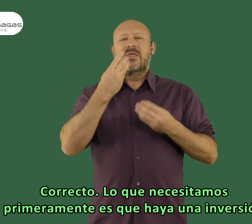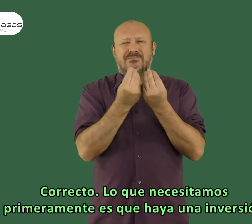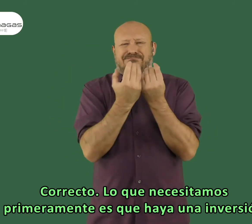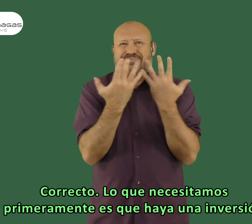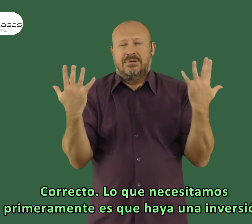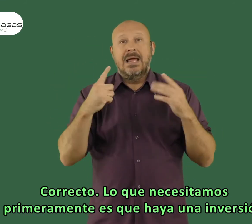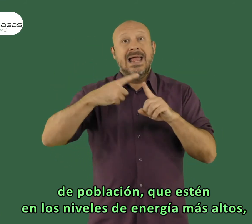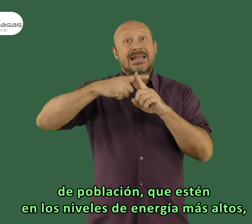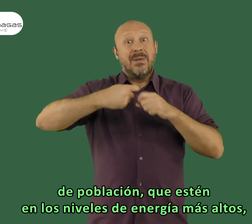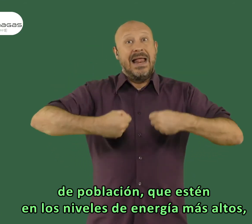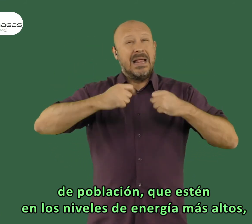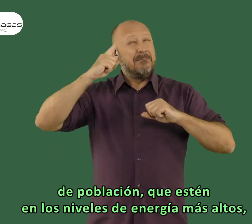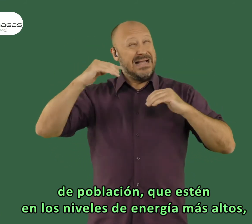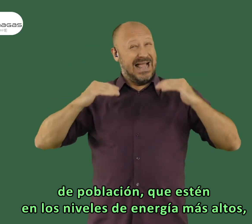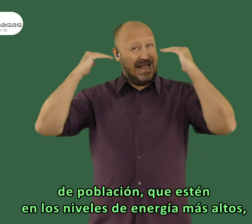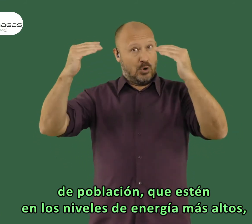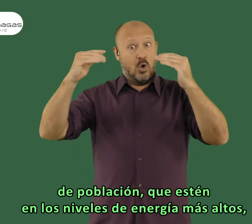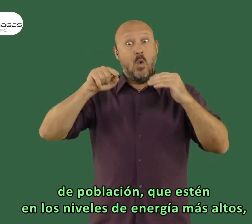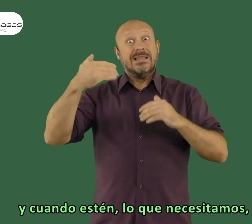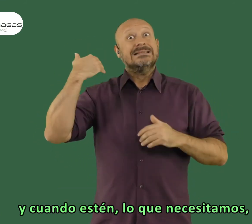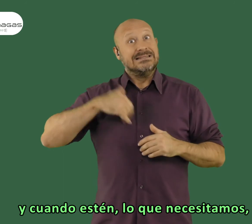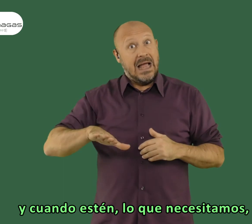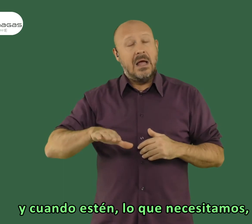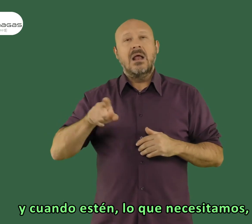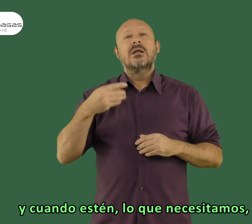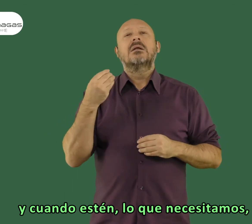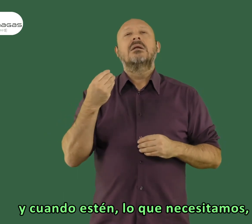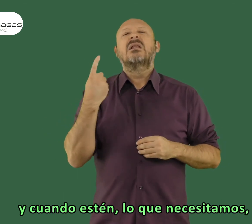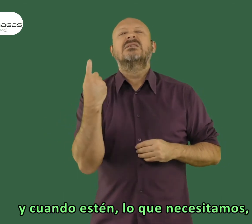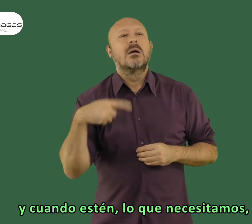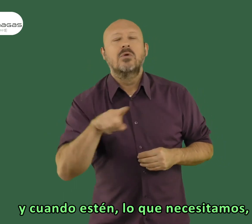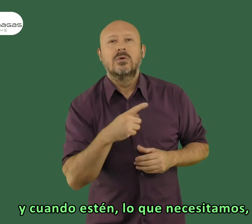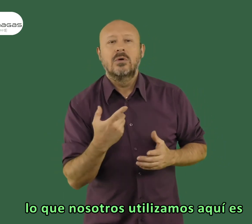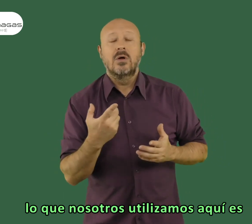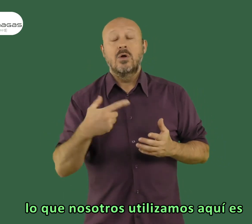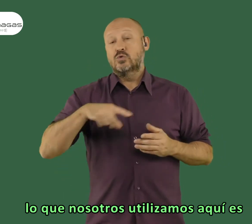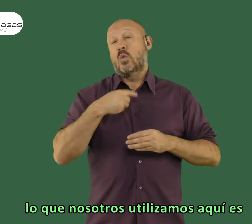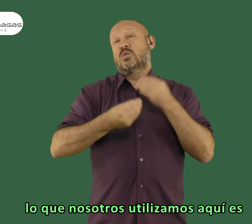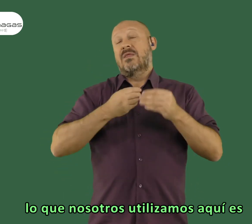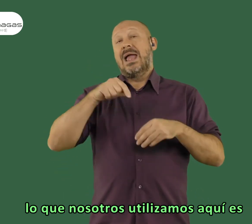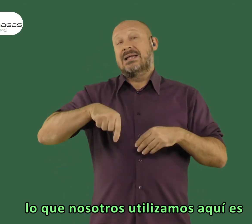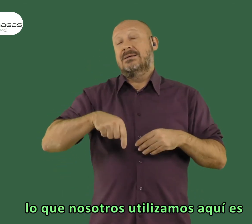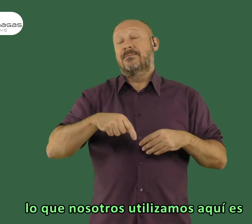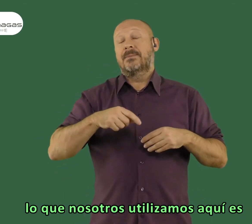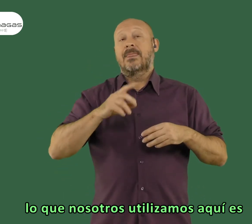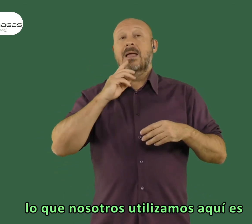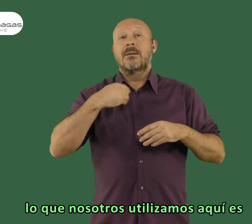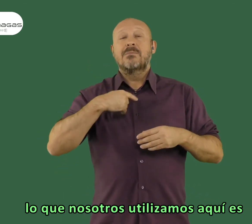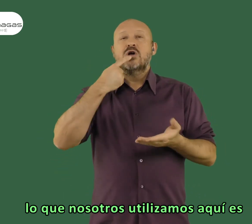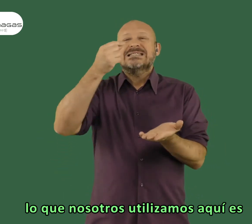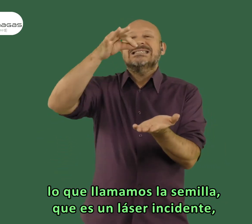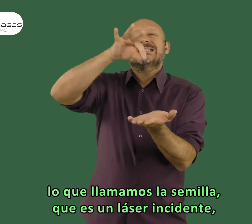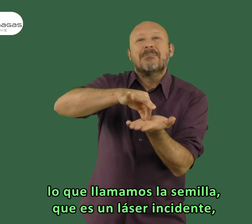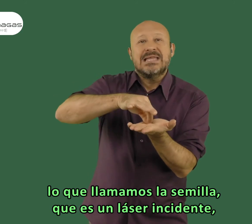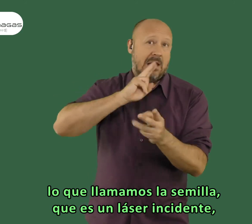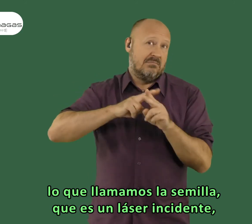electrones que haya una inversión de población que estén en los niveles de energía más altos y cuando estén lo que necesitamos es con lo que nosotros utilizamos aquí